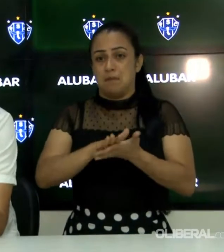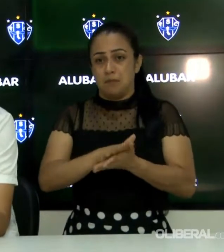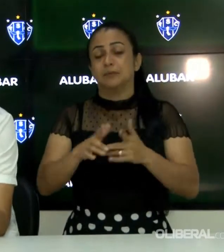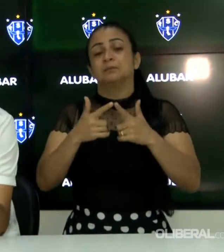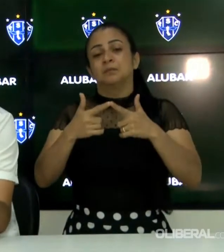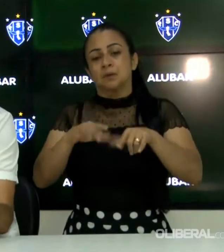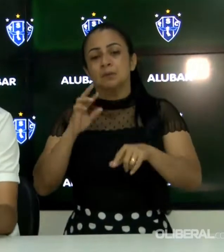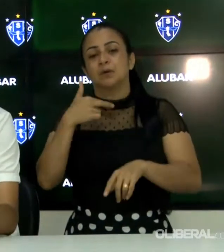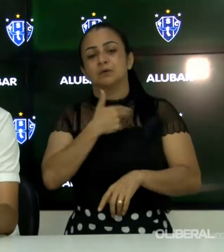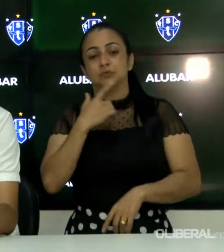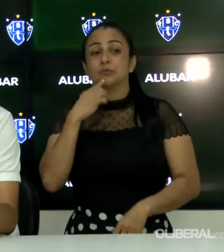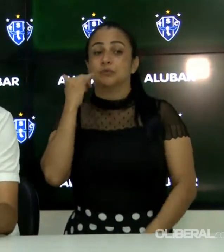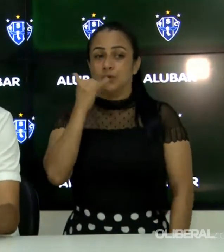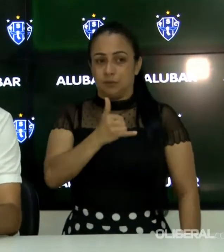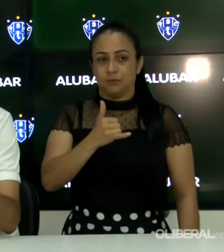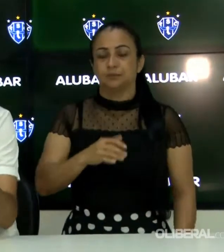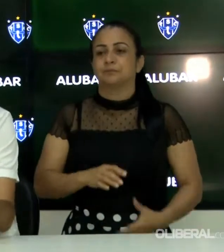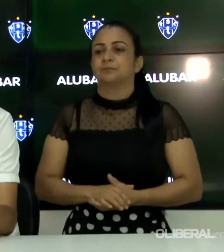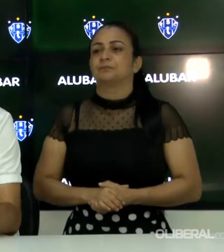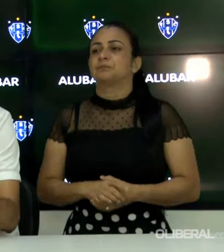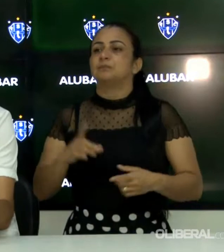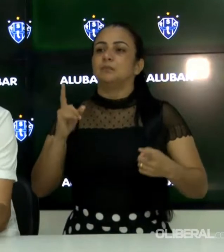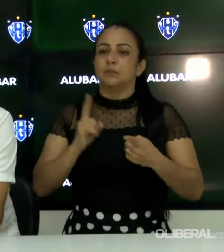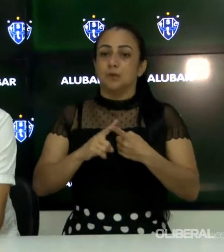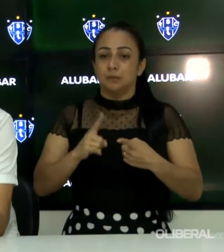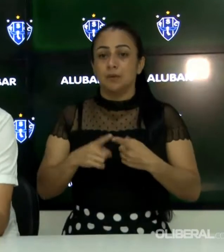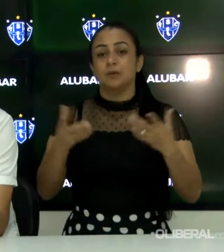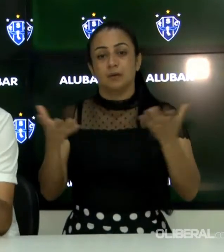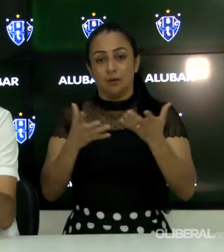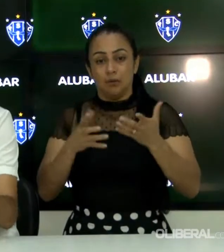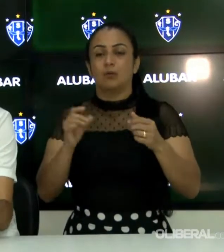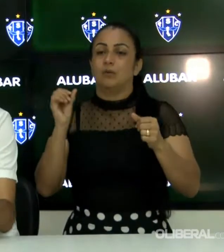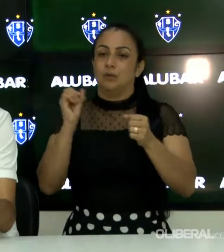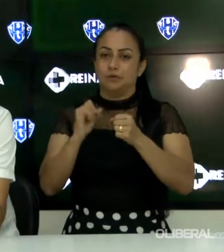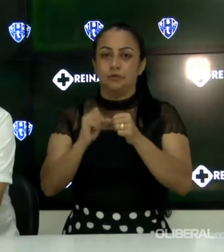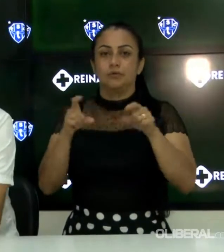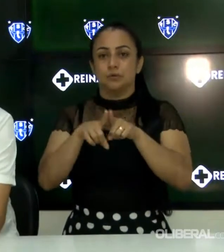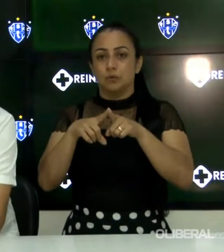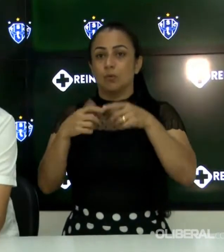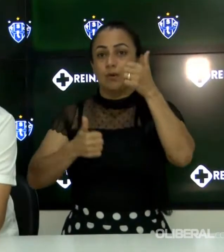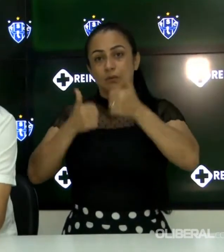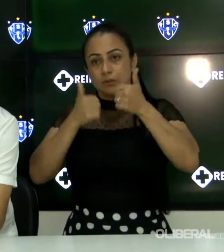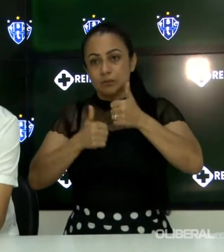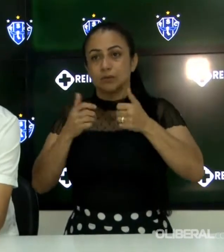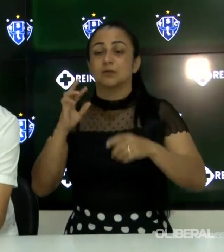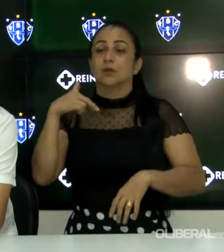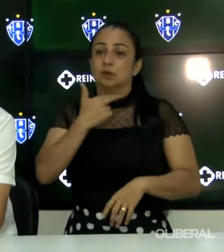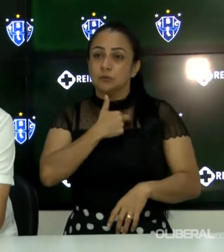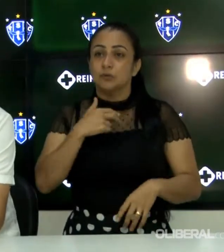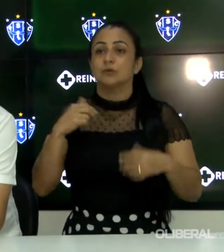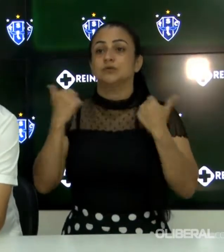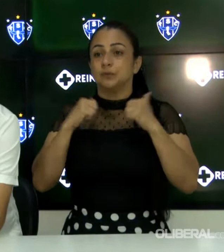vem procurando fazer, fiz com o Elton Reis, com o Tony, agora com o Jamie, possivelmente com o Thiago, a gente vai ter que ir colocando esses